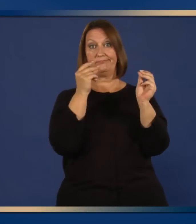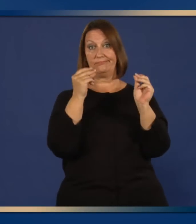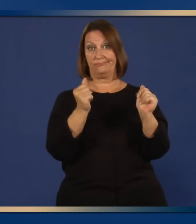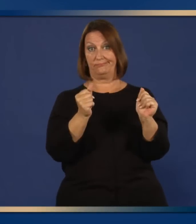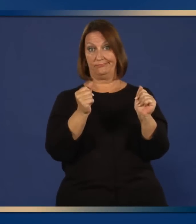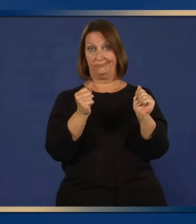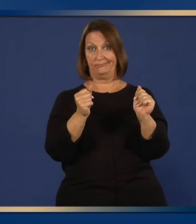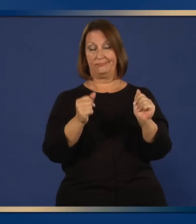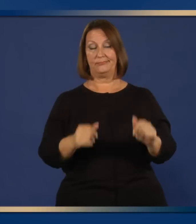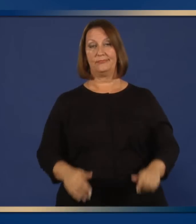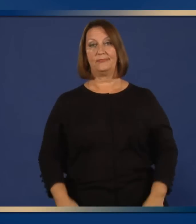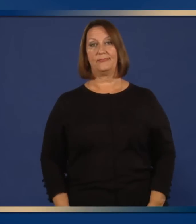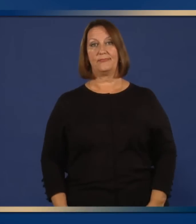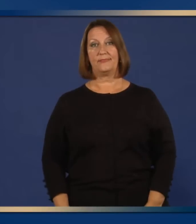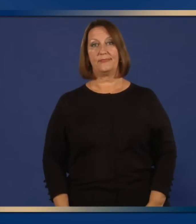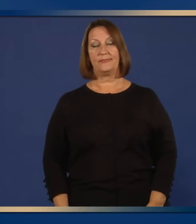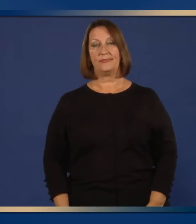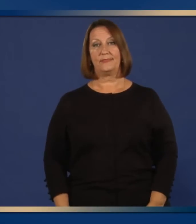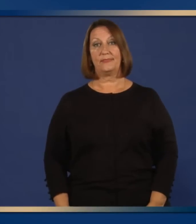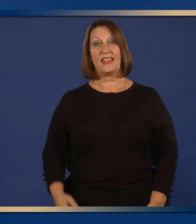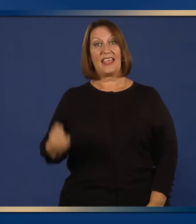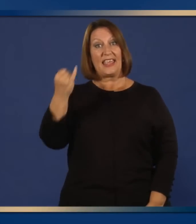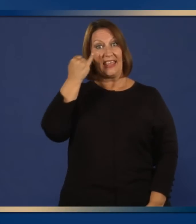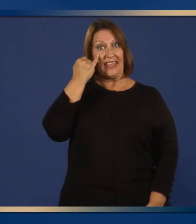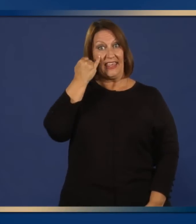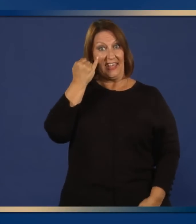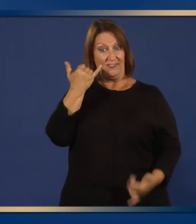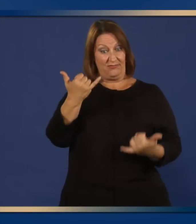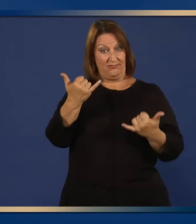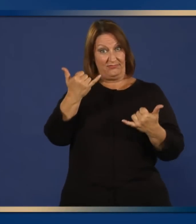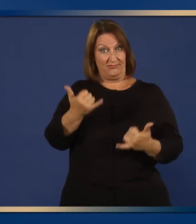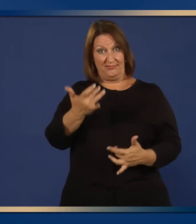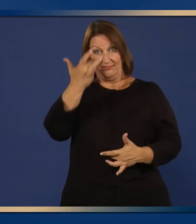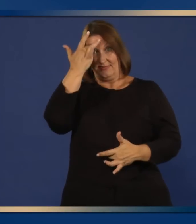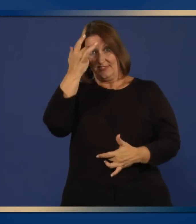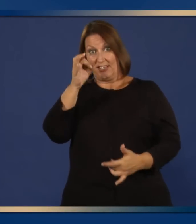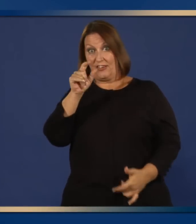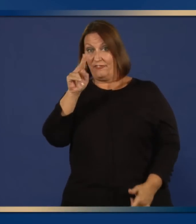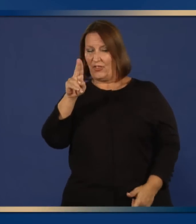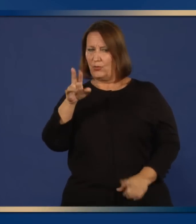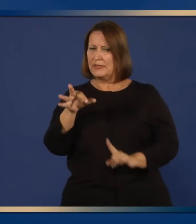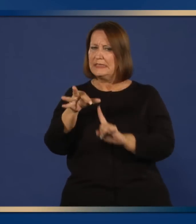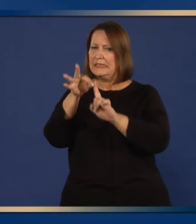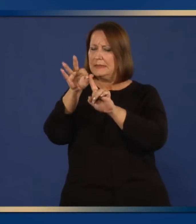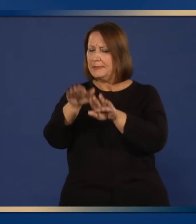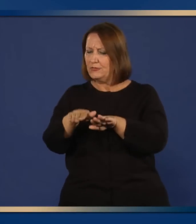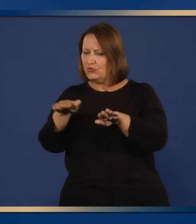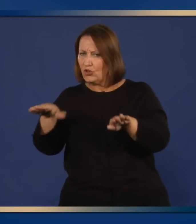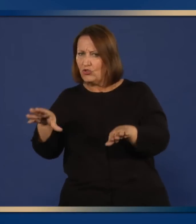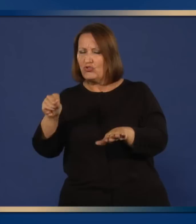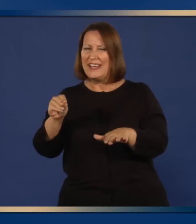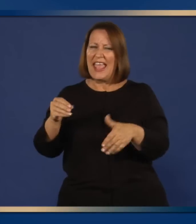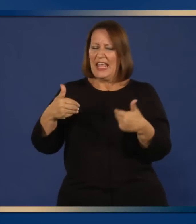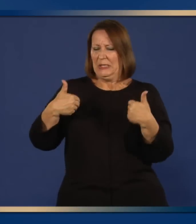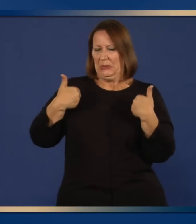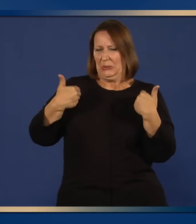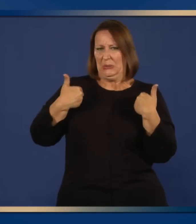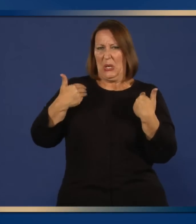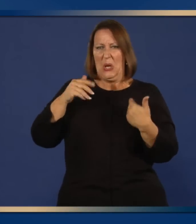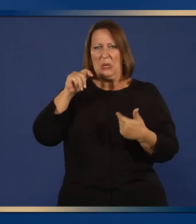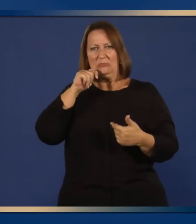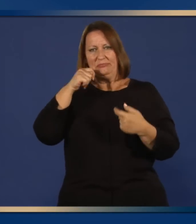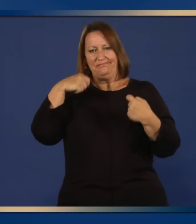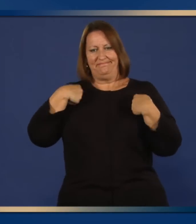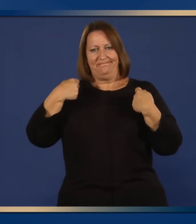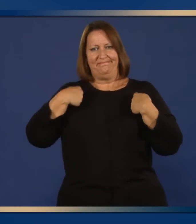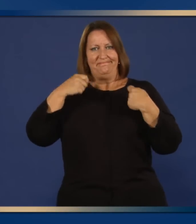Las personas con gripe, particularmente los niños, niñas y adolescentes, pueden